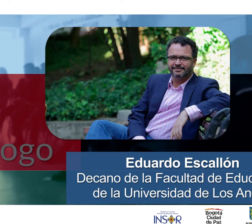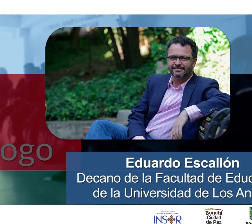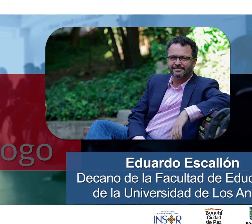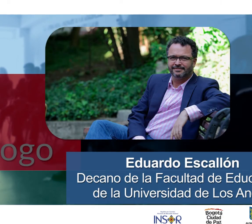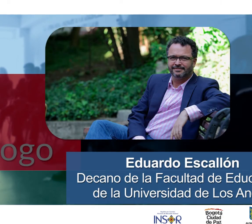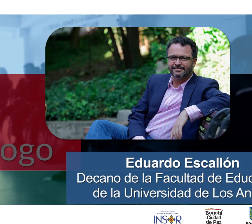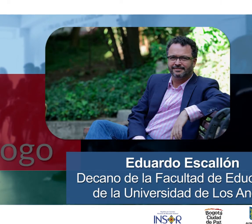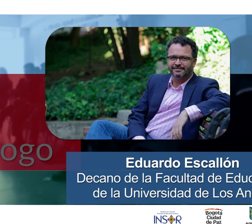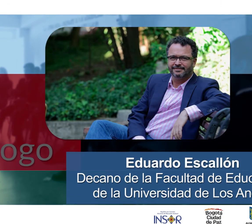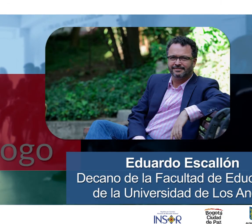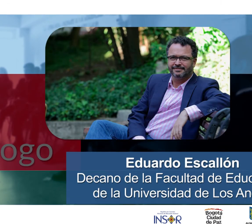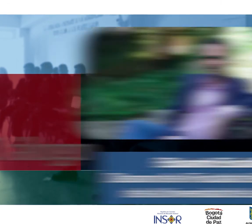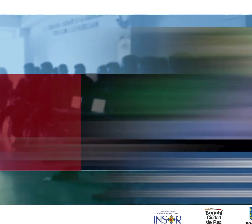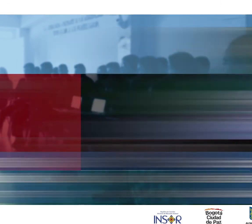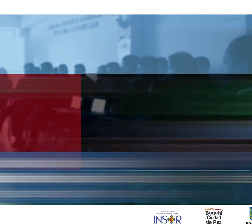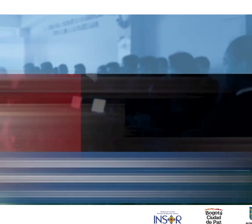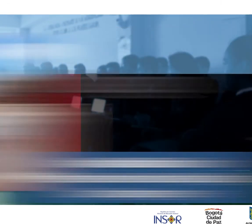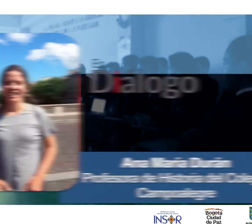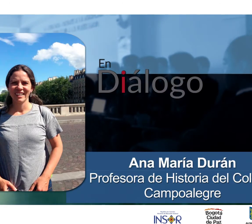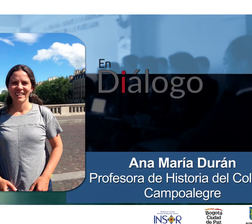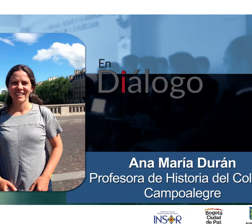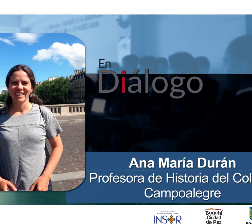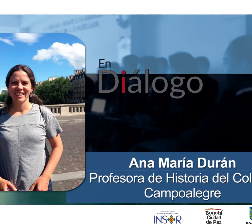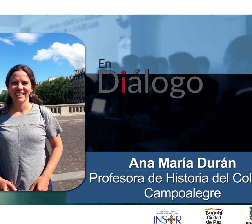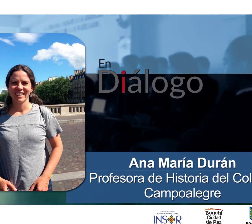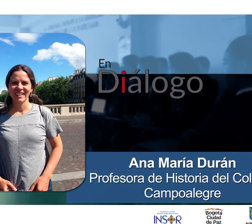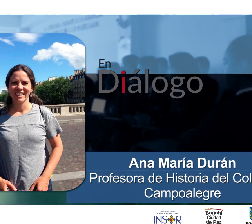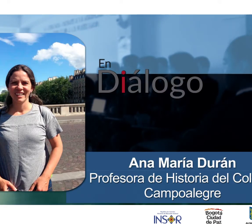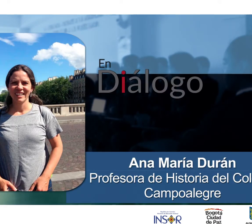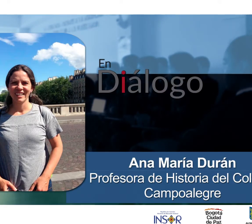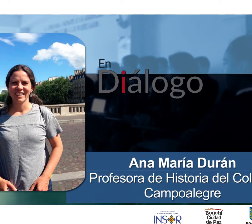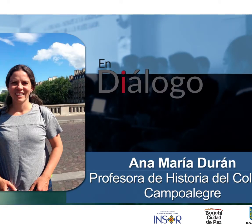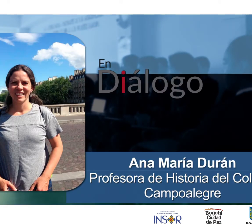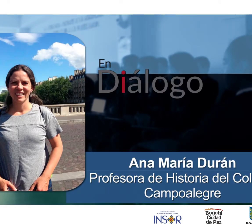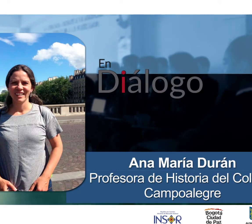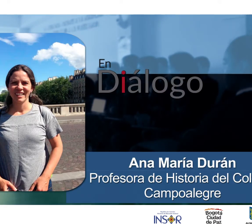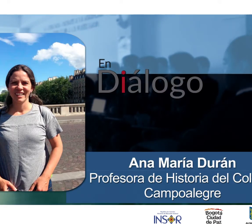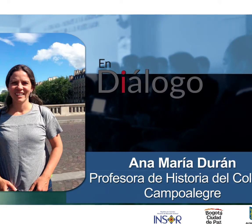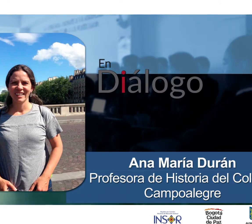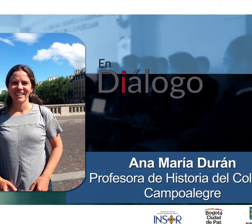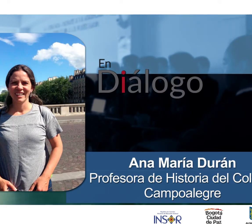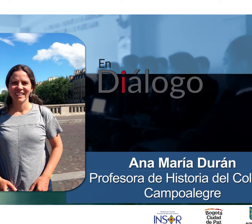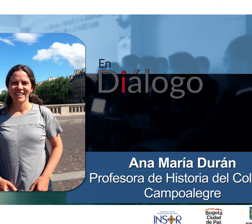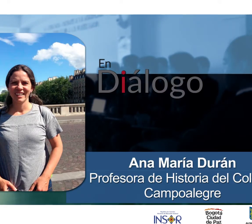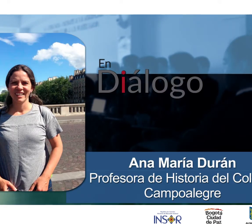de la Universidad de los Andes y Ana María Durán, profesora de Historia del Colegio Campo Alegre.